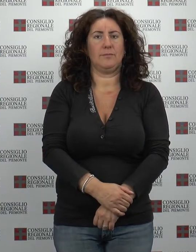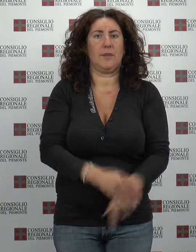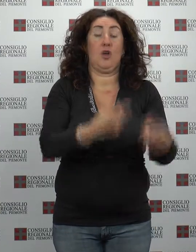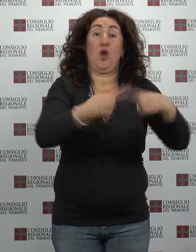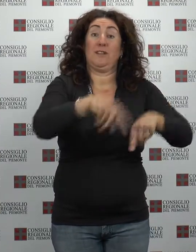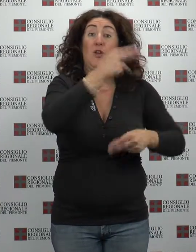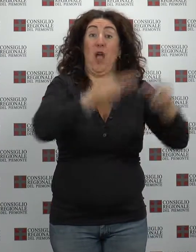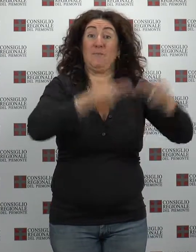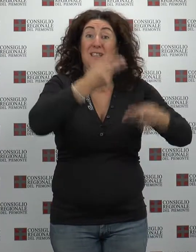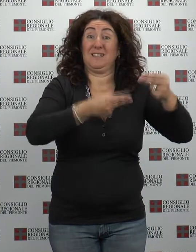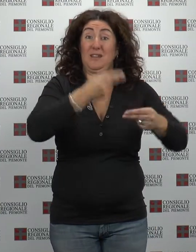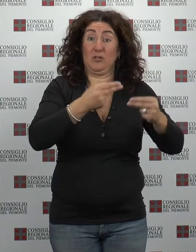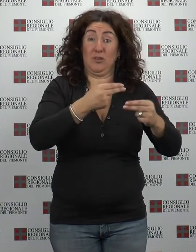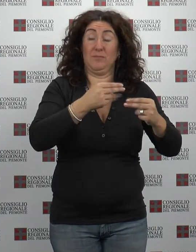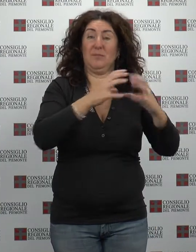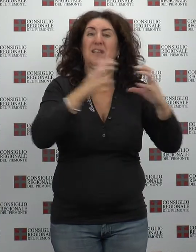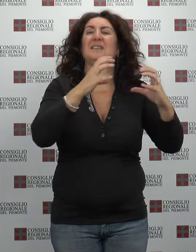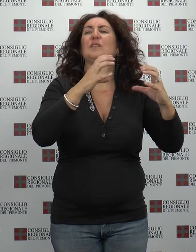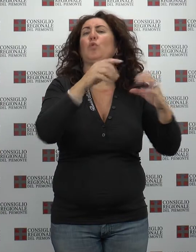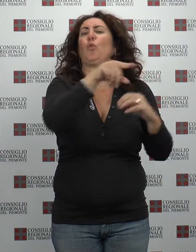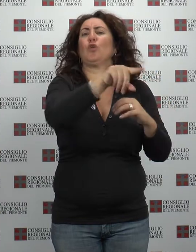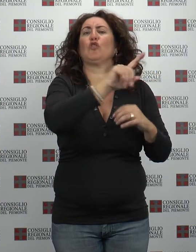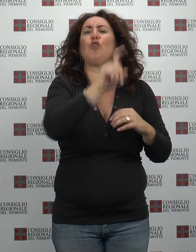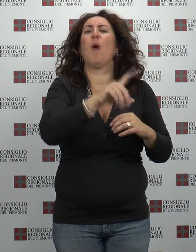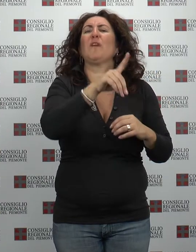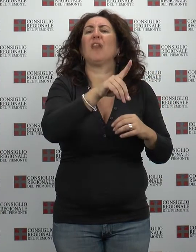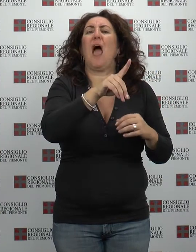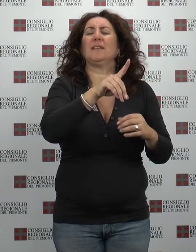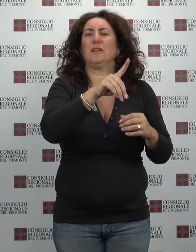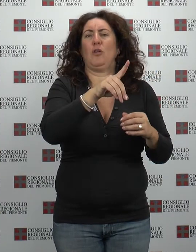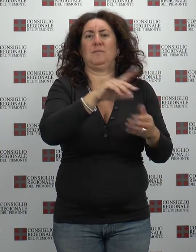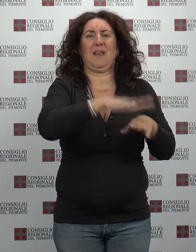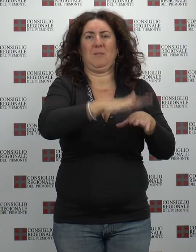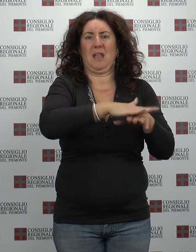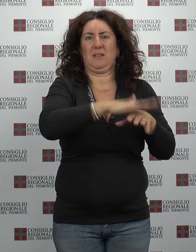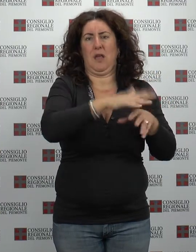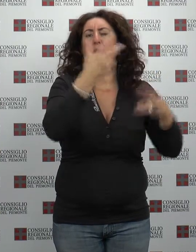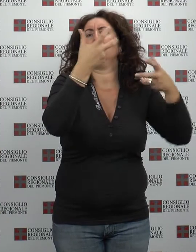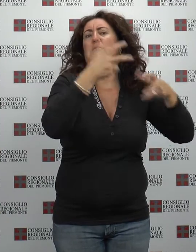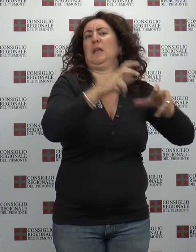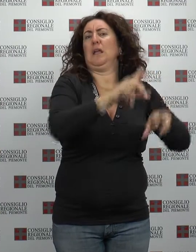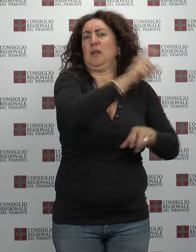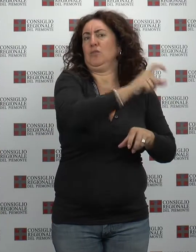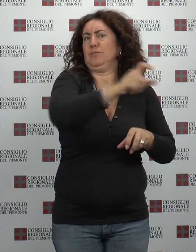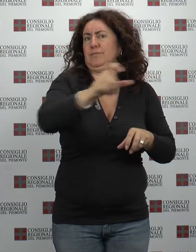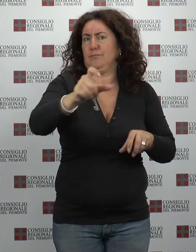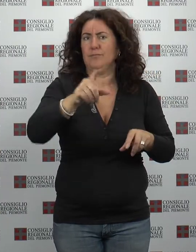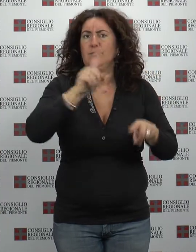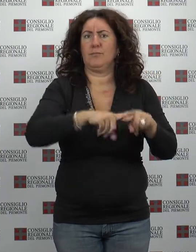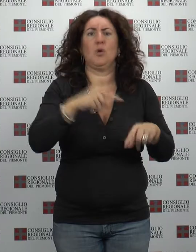Amministrazione dell'Istituto Zoo Profilattico Sperimentale, aprire nell'attività anche a enti esterni e nominare al più presto il garante regionale per i